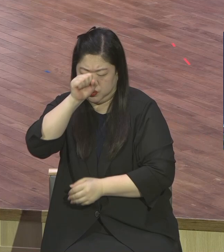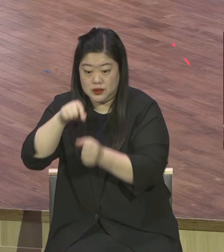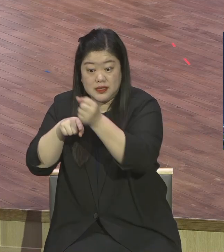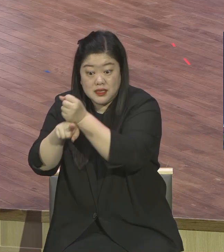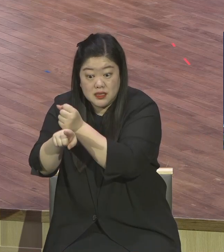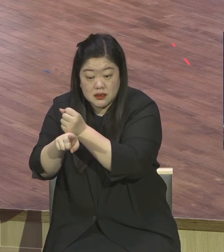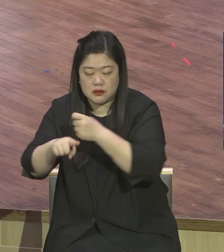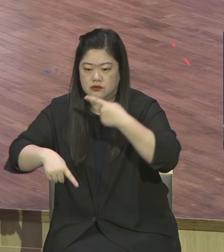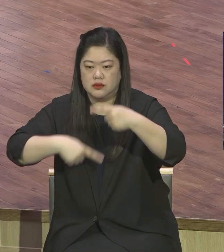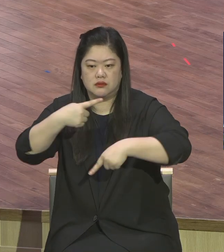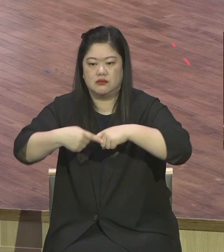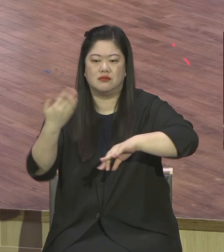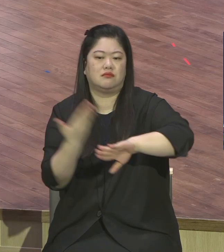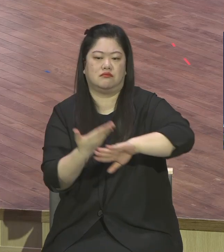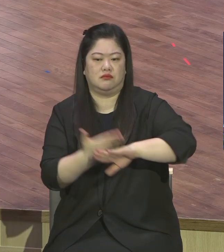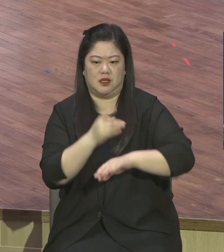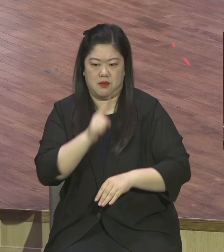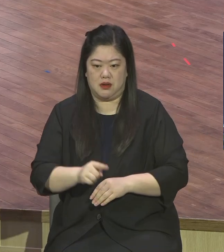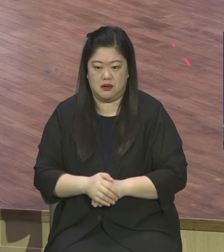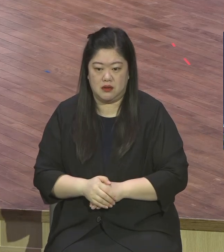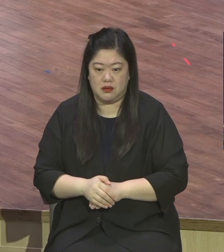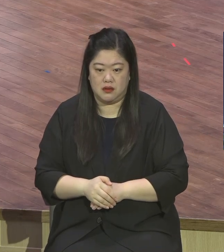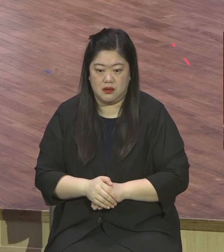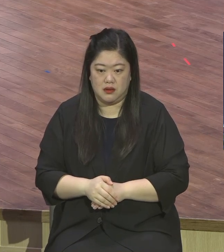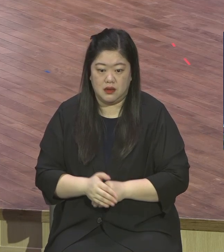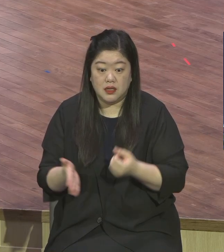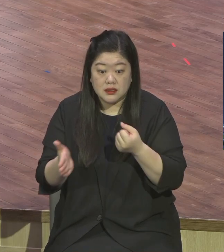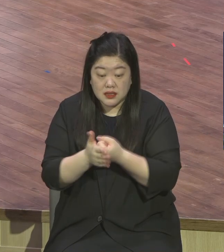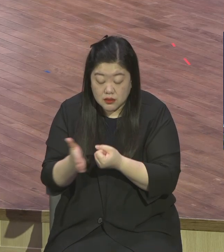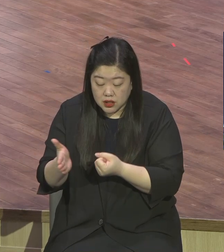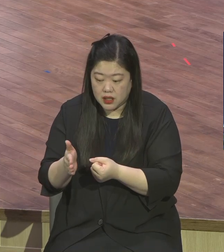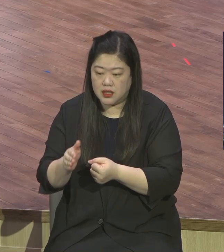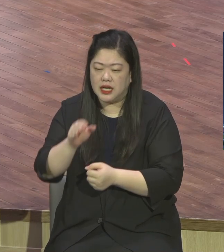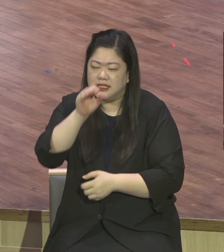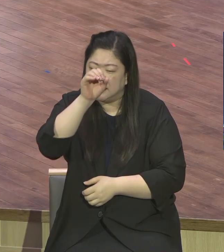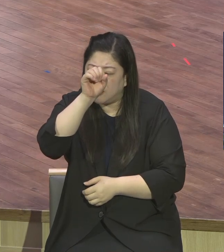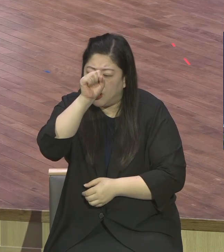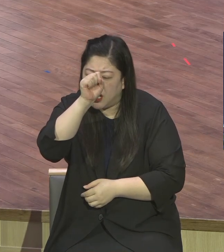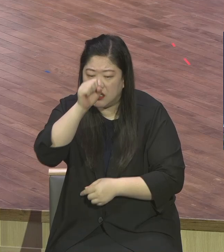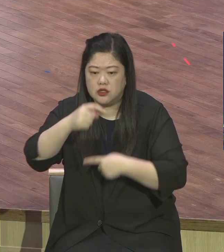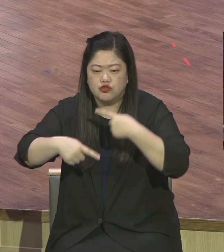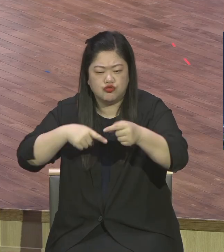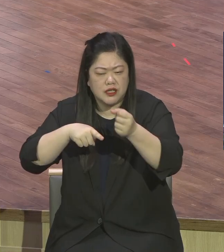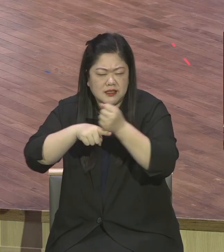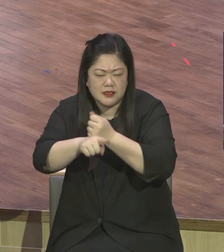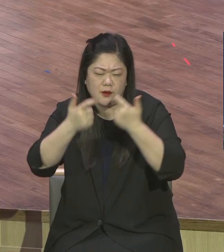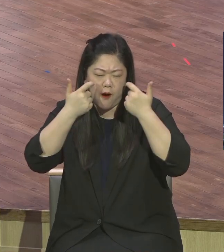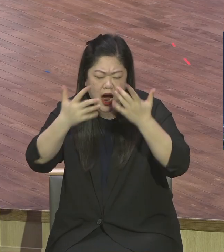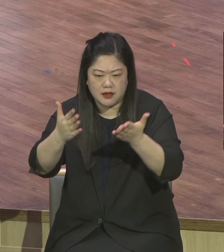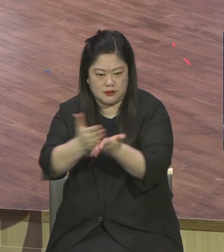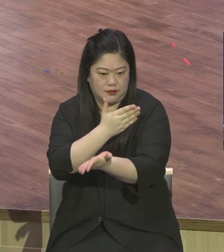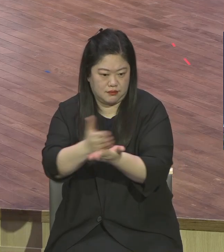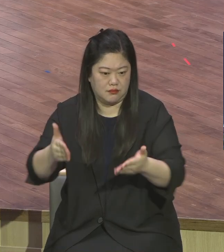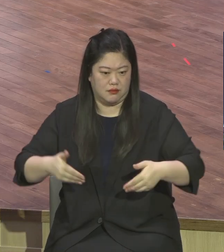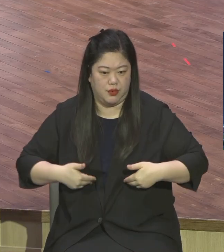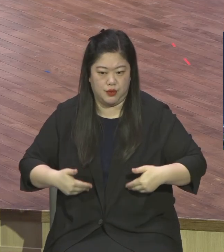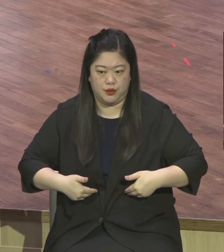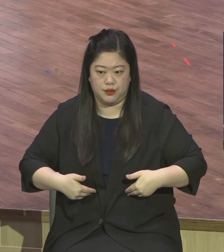하나님의 생각으로 빨리 바꾸시기 바랍니다. 인간이 선하다는 건 다 이해되는 거예요. 그런데 하나님의 선하다는 건